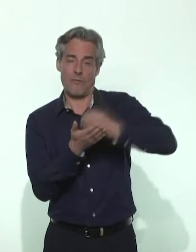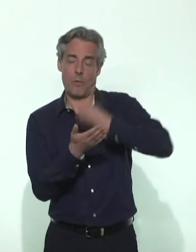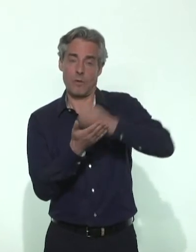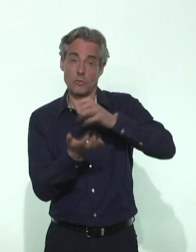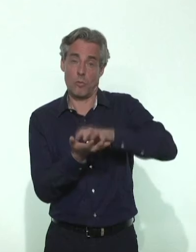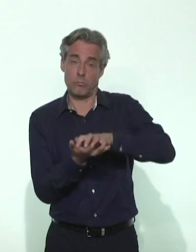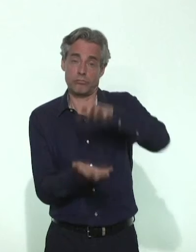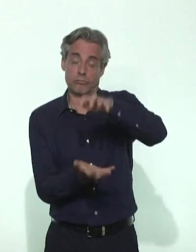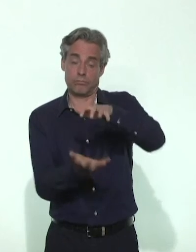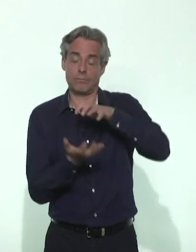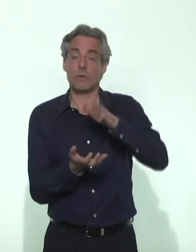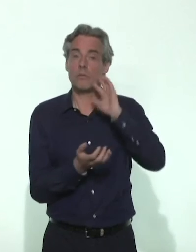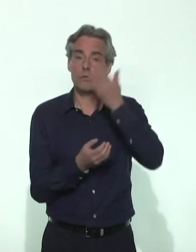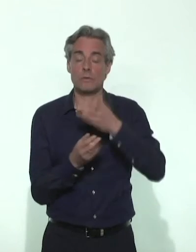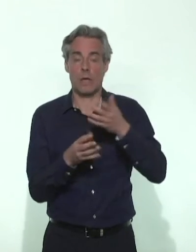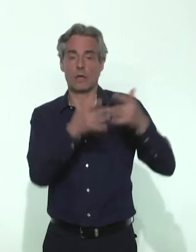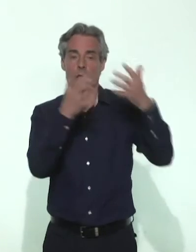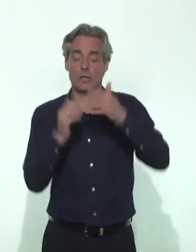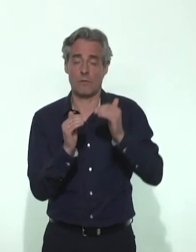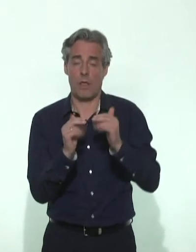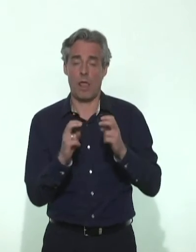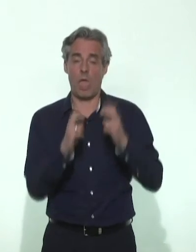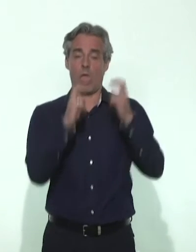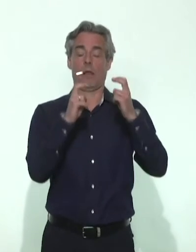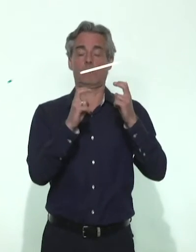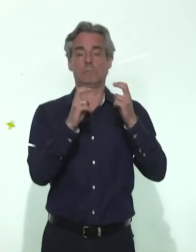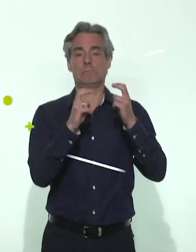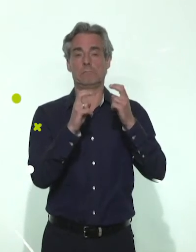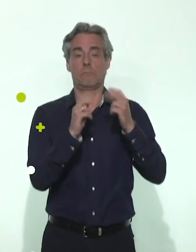remontées systématiques, ce qui explique ce nombre important.